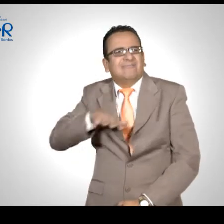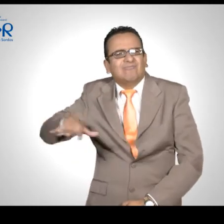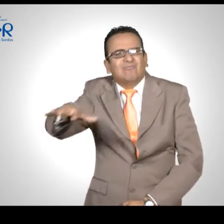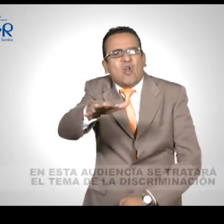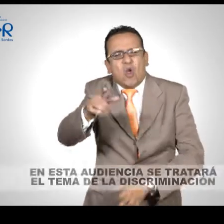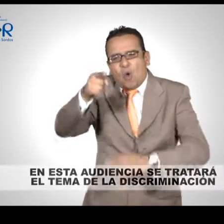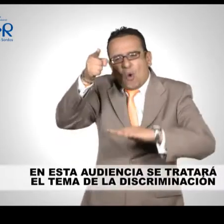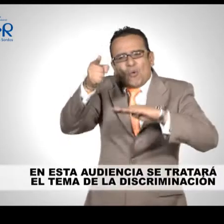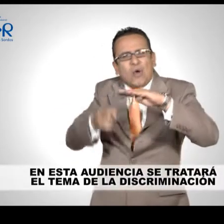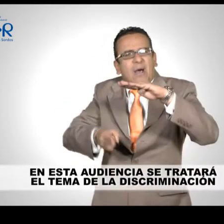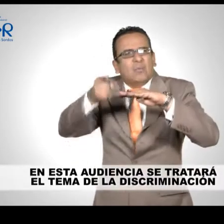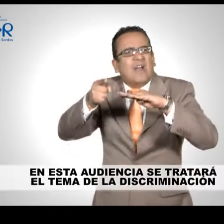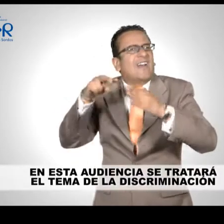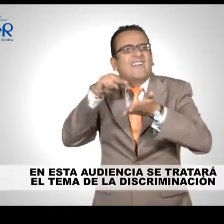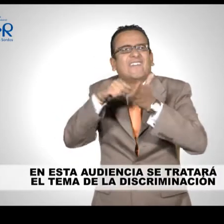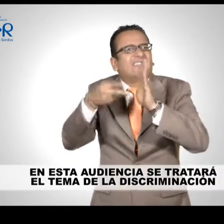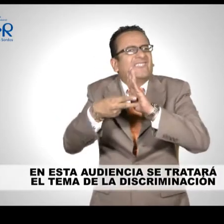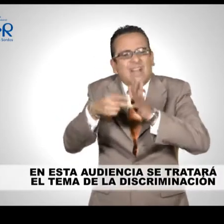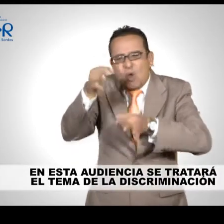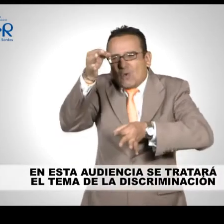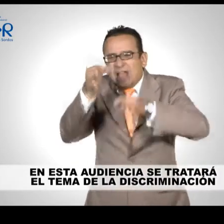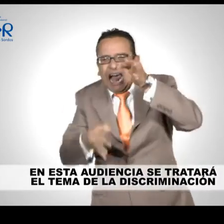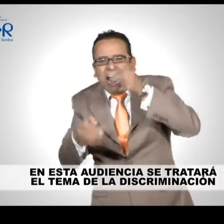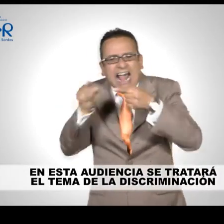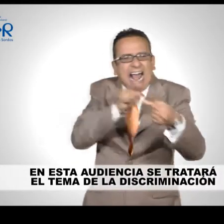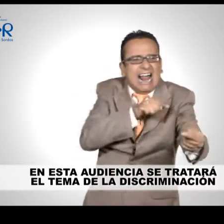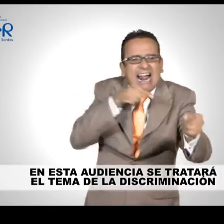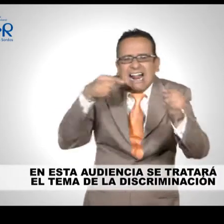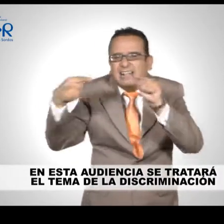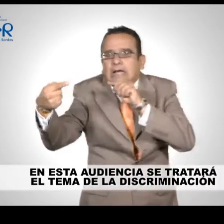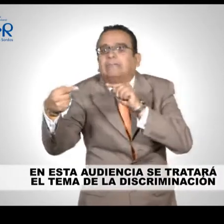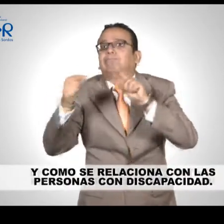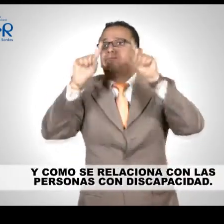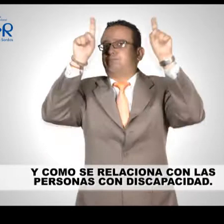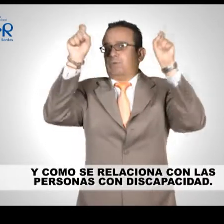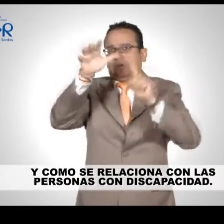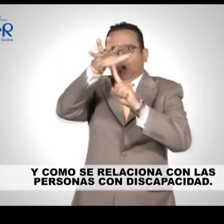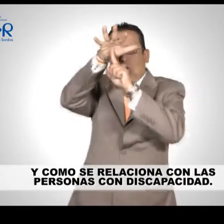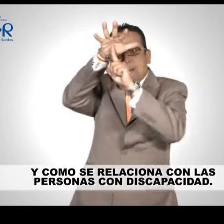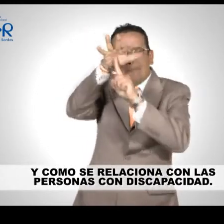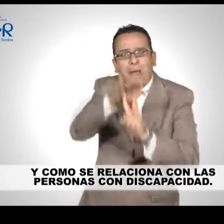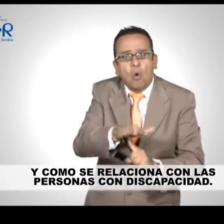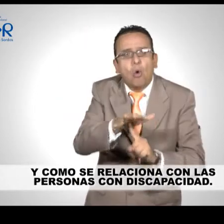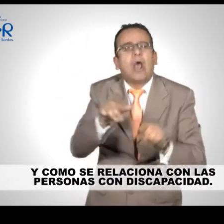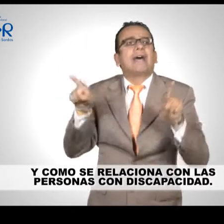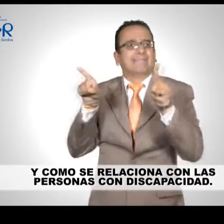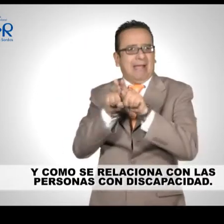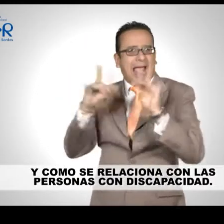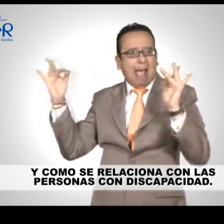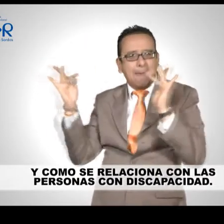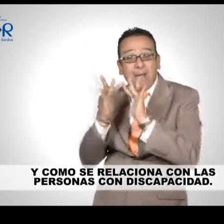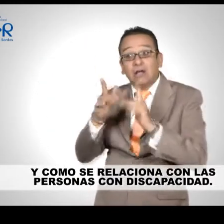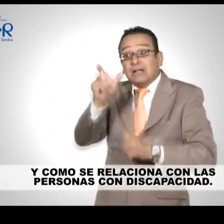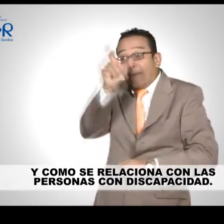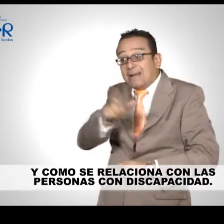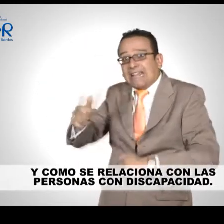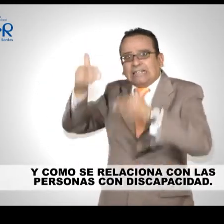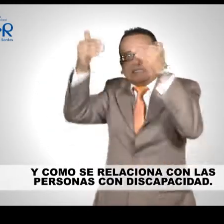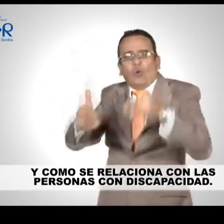En esta audiencia se tratará el tema de la discriminación y cómo se relaciona con las personas con discapacidad.